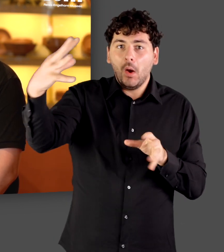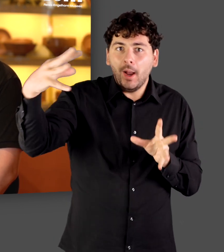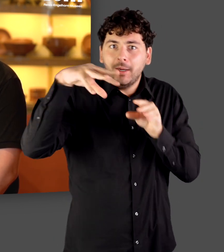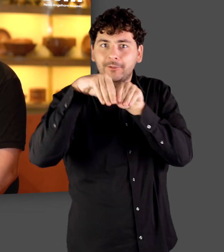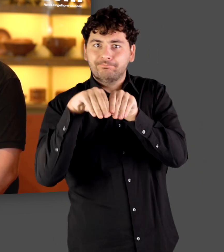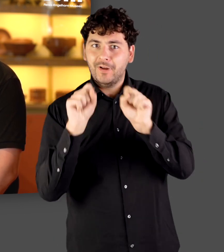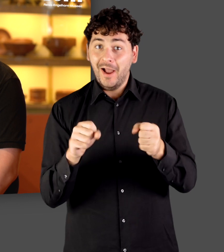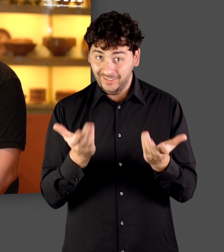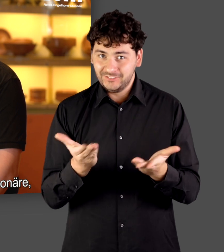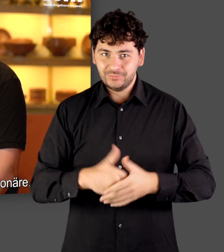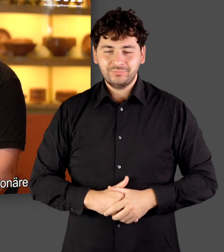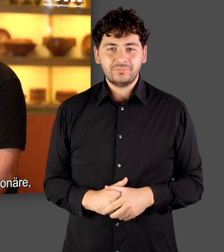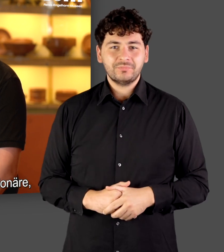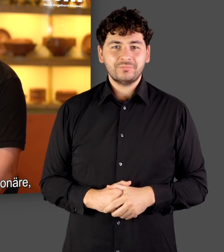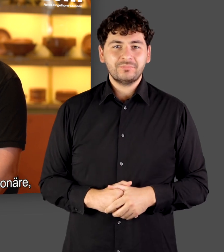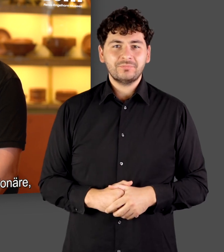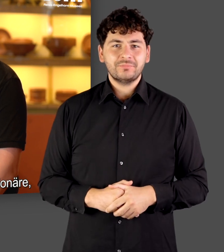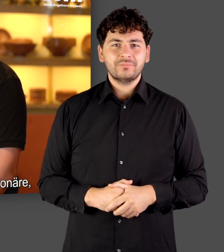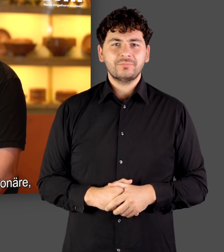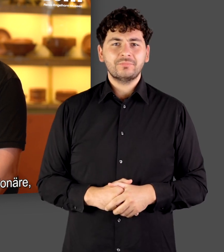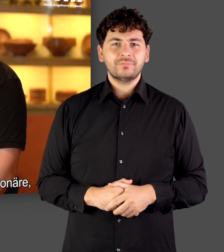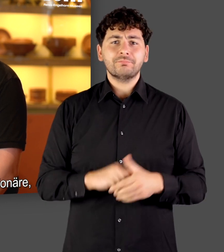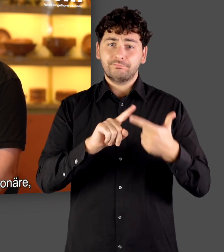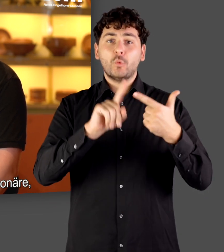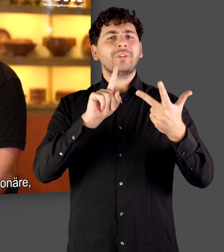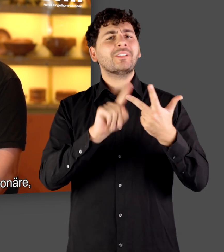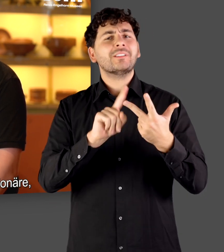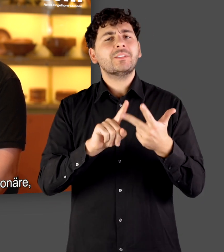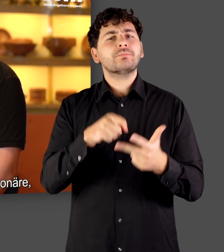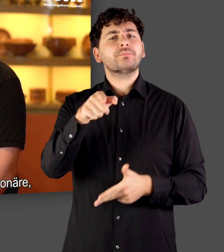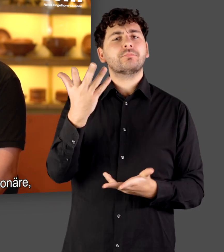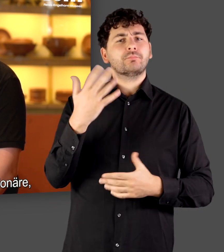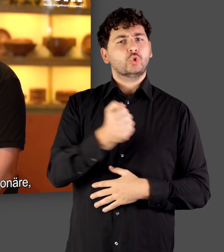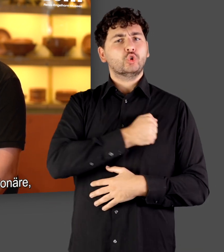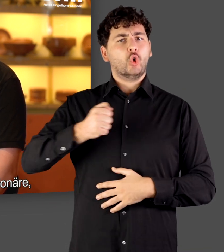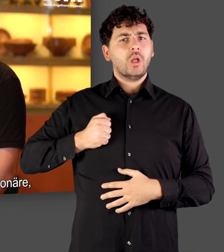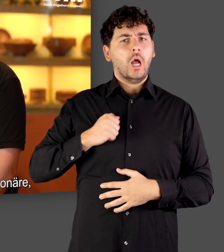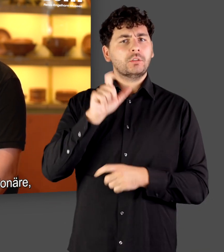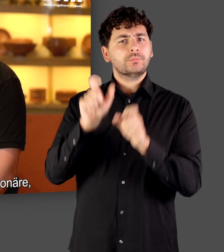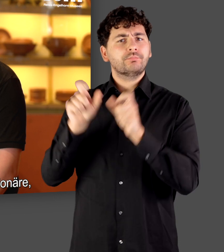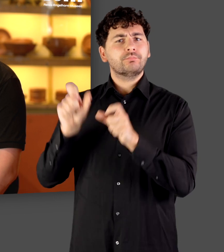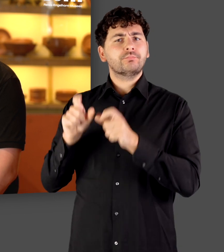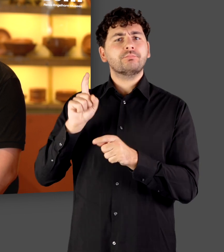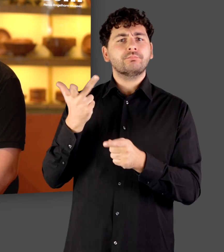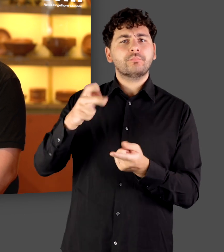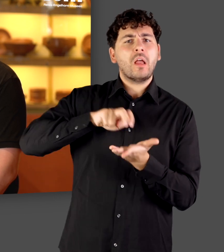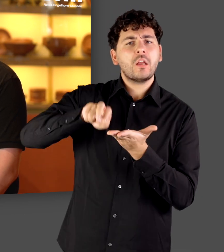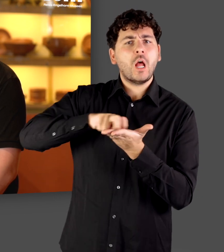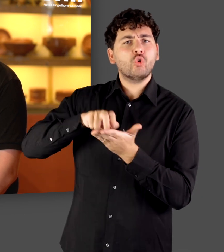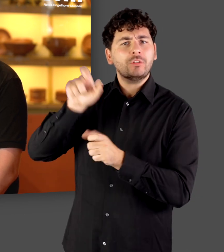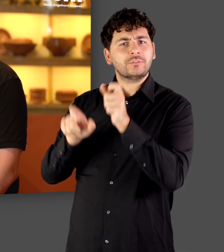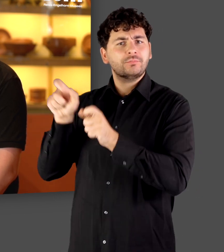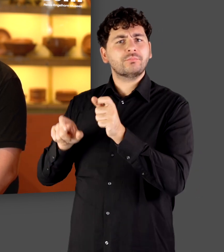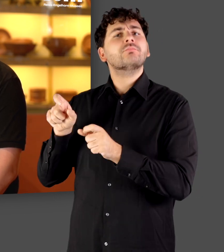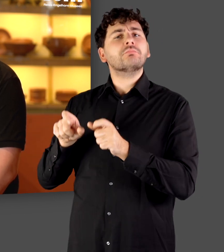gewährleisten. Zum anderen gab es das System Soldaten, vor allem Legionäre, die nach einem